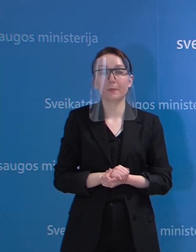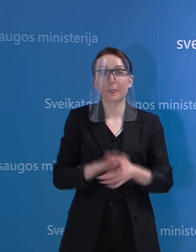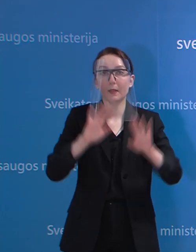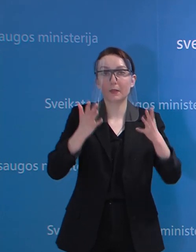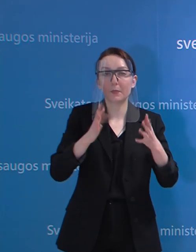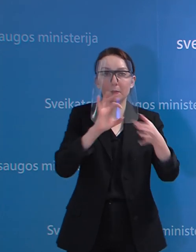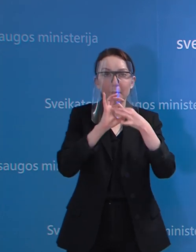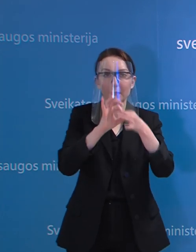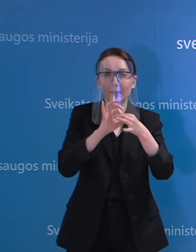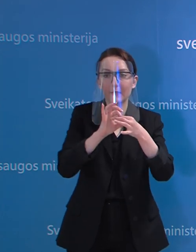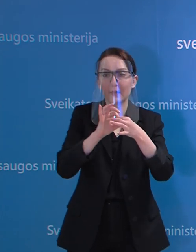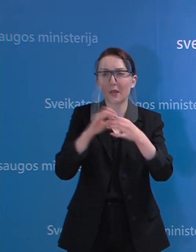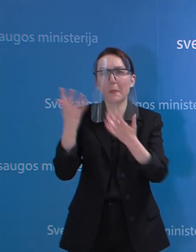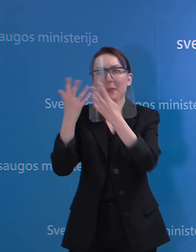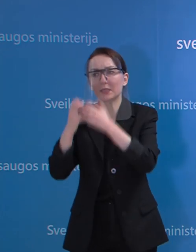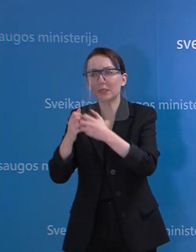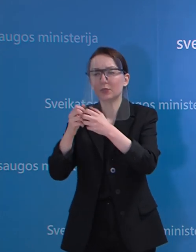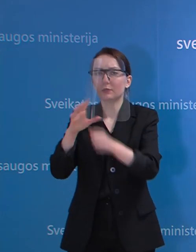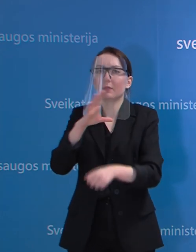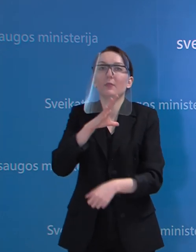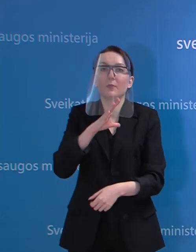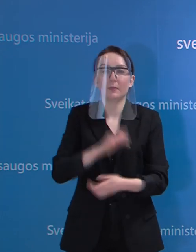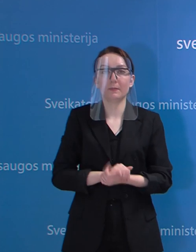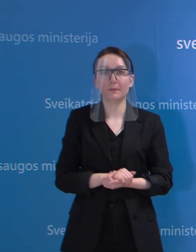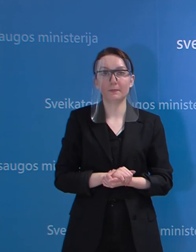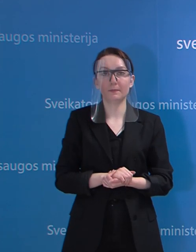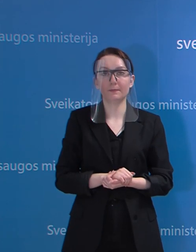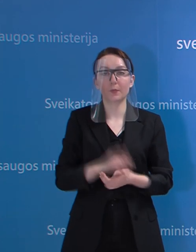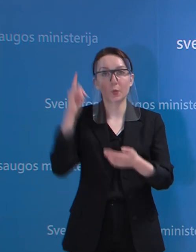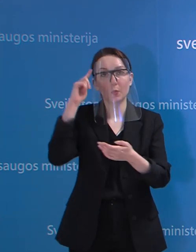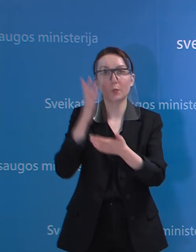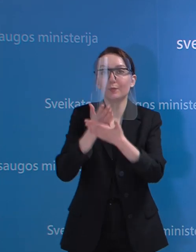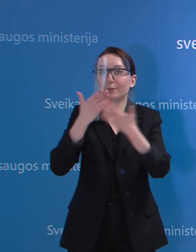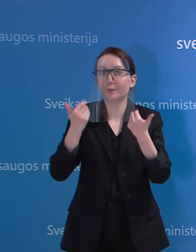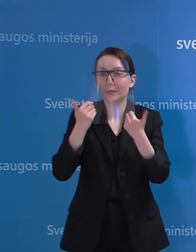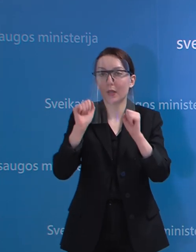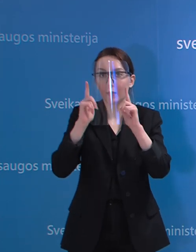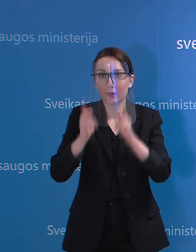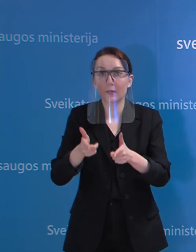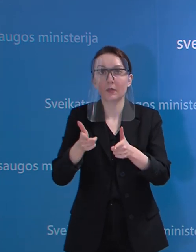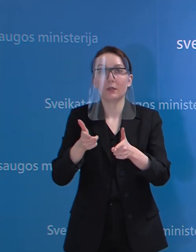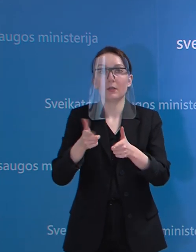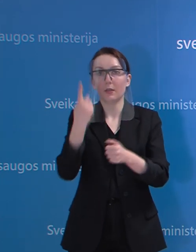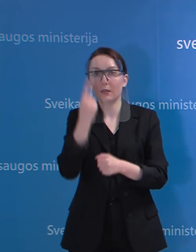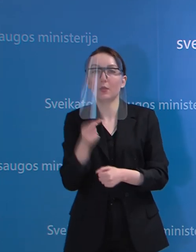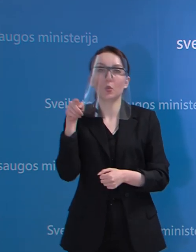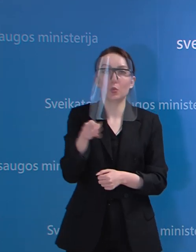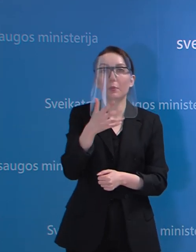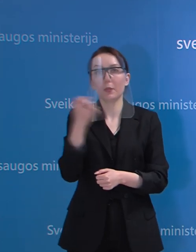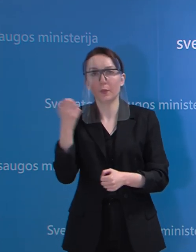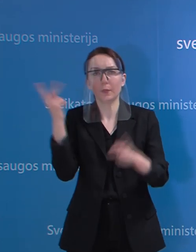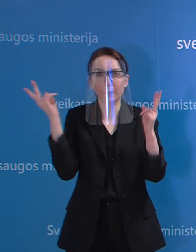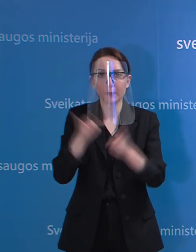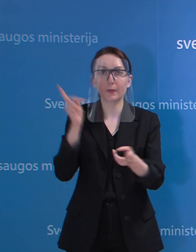prisirišti prie kažkokio baigtinio skaičiaus yra net ir nelabai logiška. Ar tikrai mes turėtumėm padaryti taip, kad